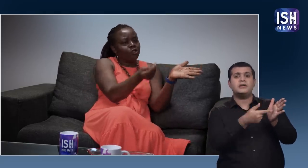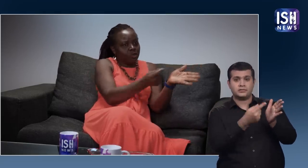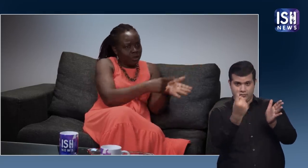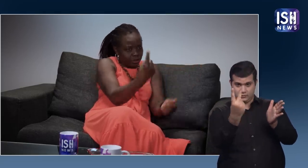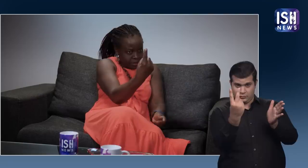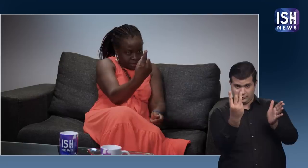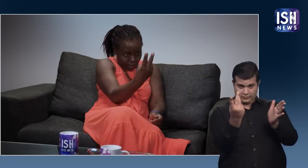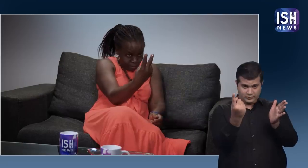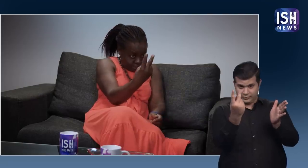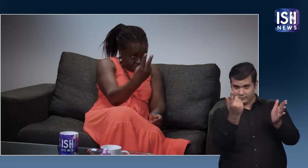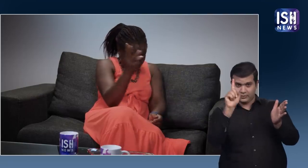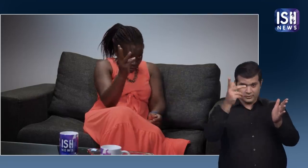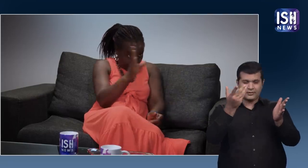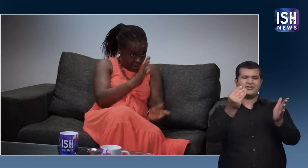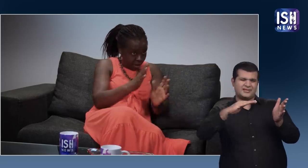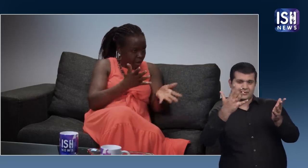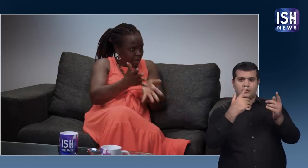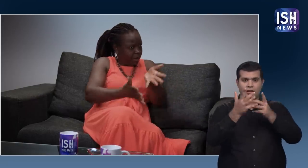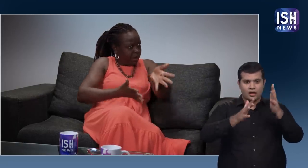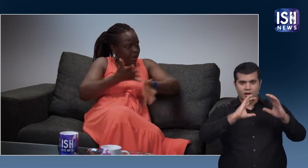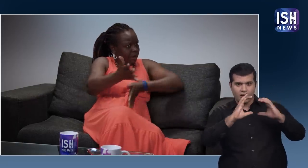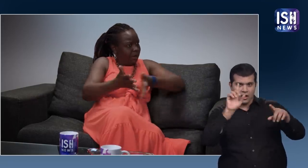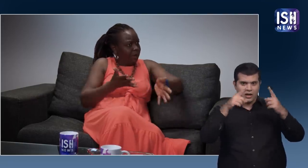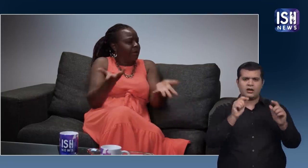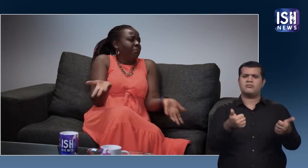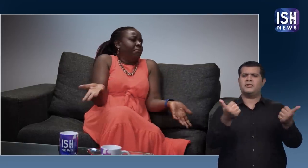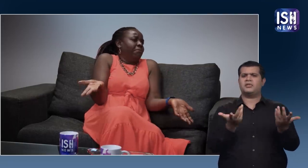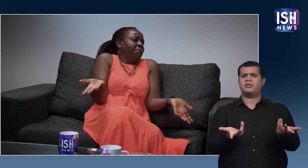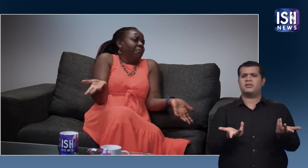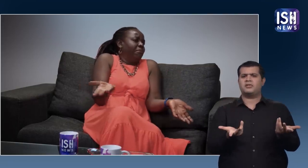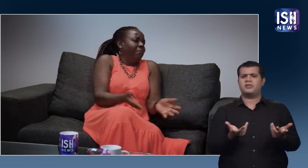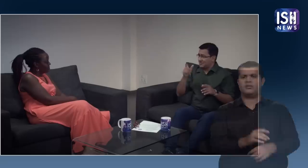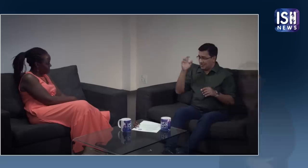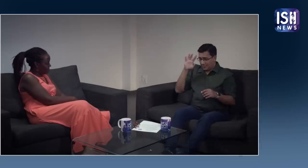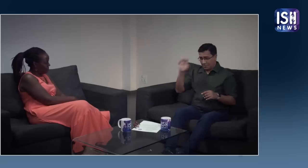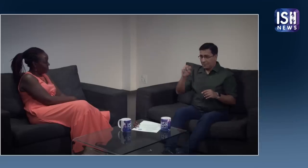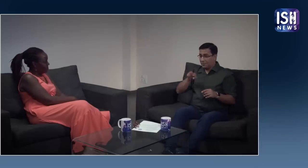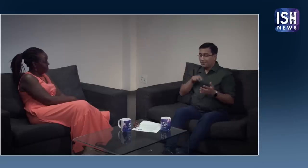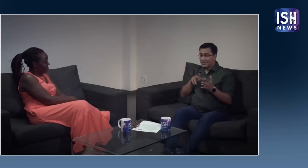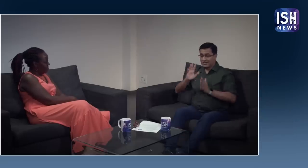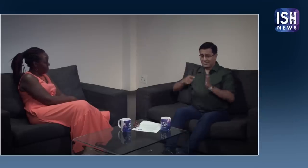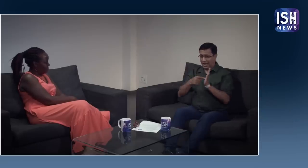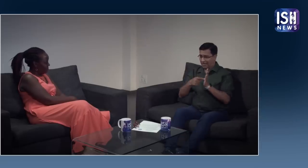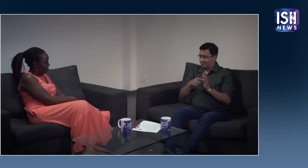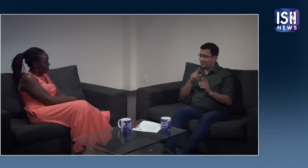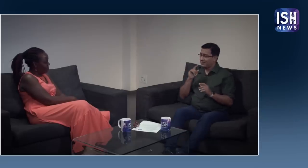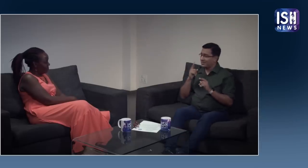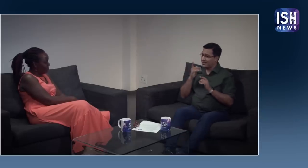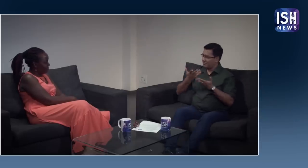लोग चीजों की कीमत जानने के लिए इशारे का प्रयोग करते हैं यह सांग के दिखभाशा है याद रखे क्योंकि सांग के दिखभाशा हर जगा